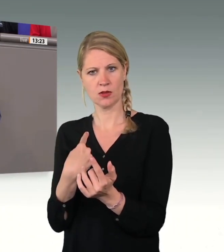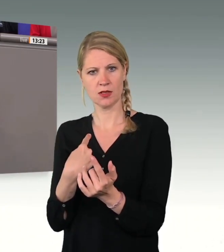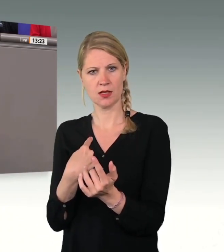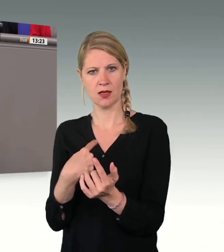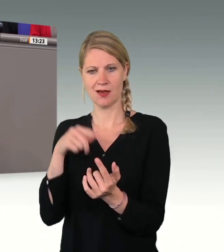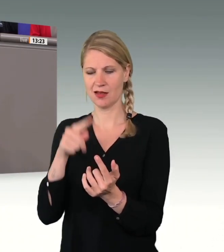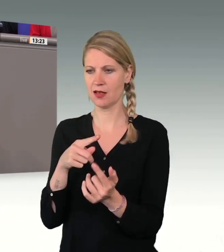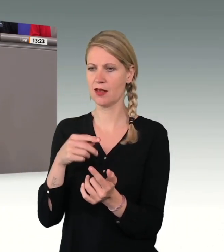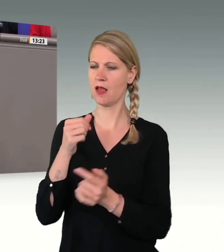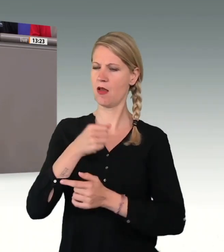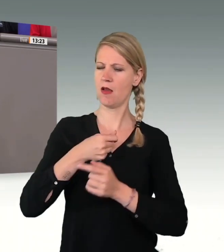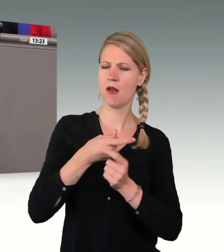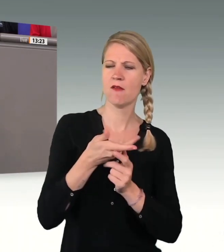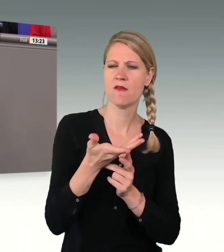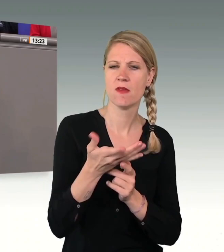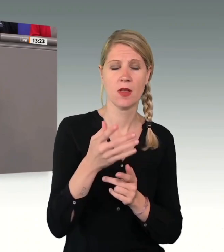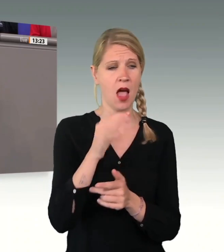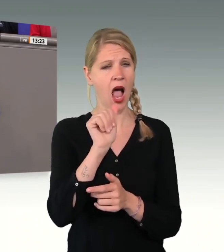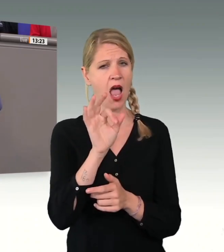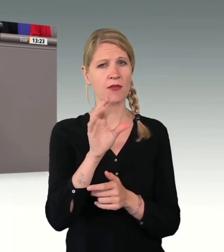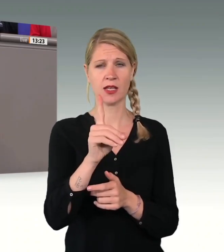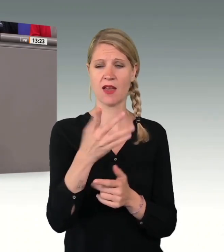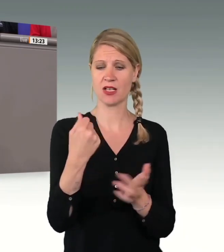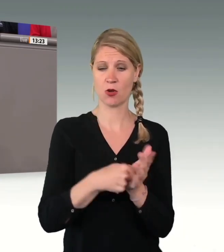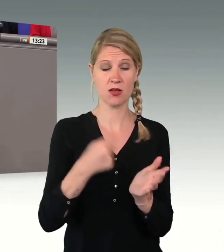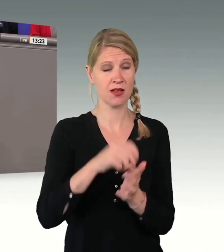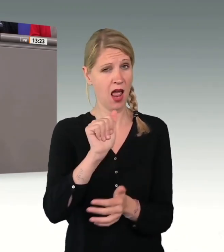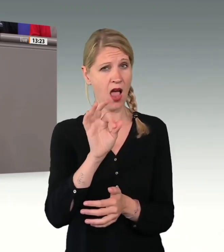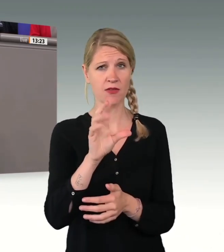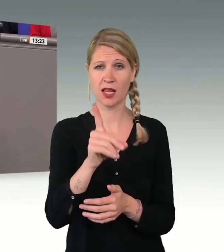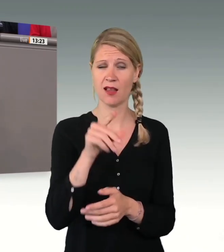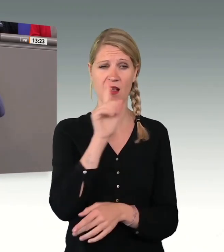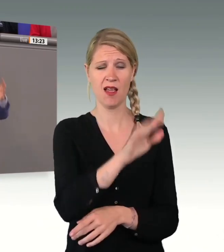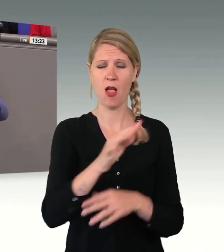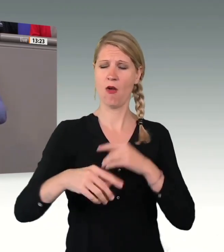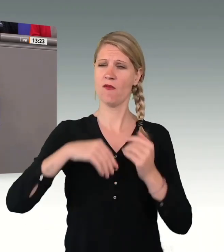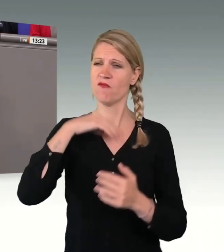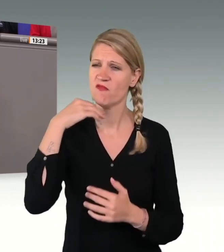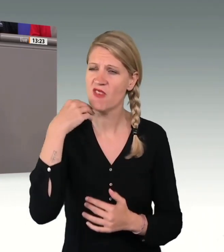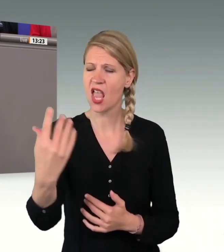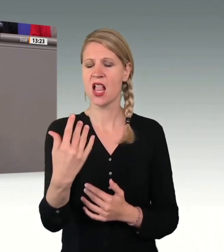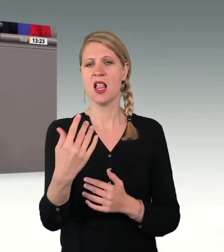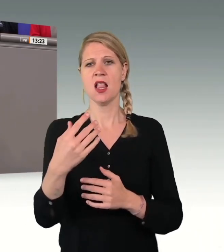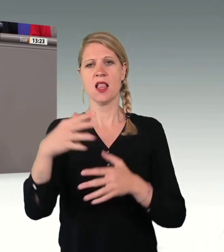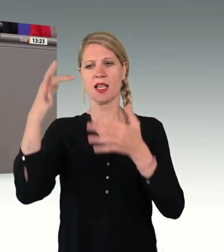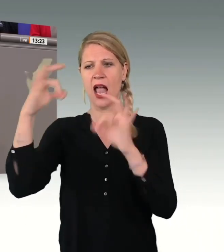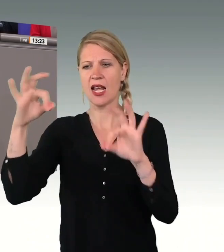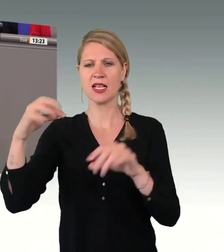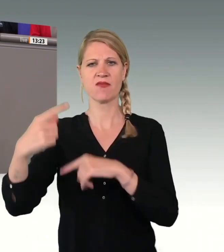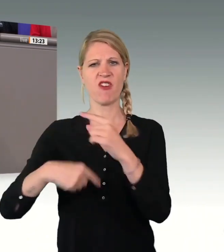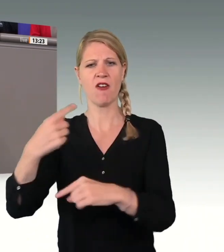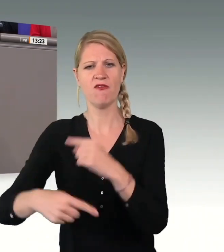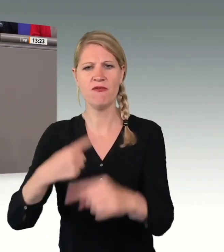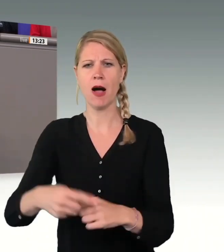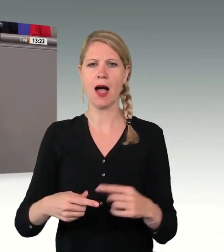die diversen Gerichtsverfahren gegen die AfD? Was kosten Diäten und sonstige Zahlungen in Landes und Bundesparlamenten? Was kosten